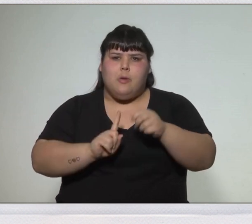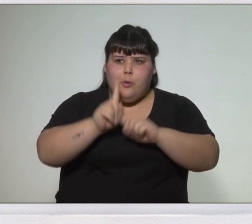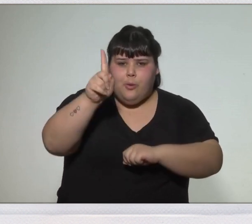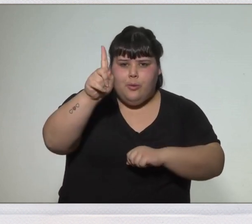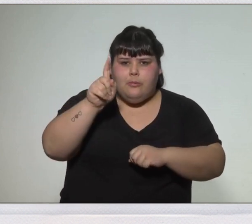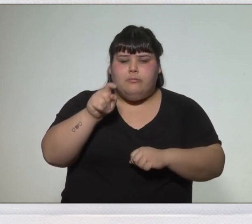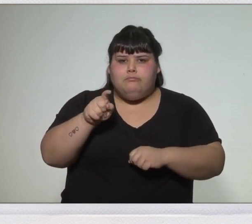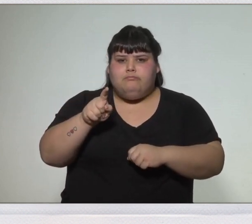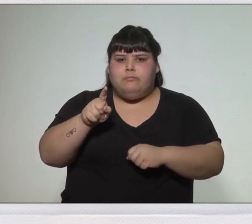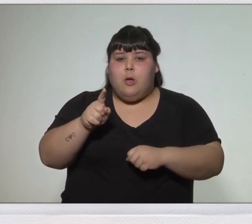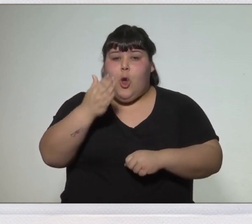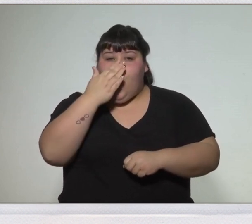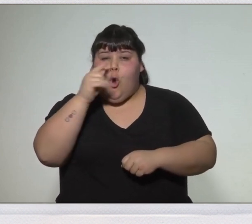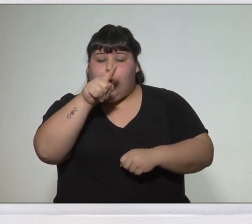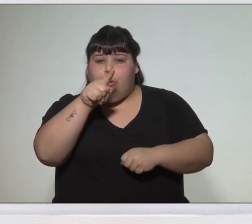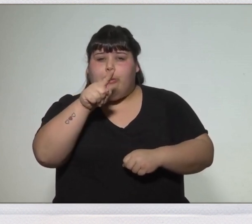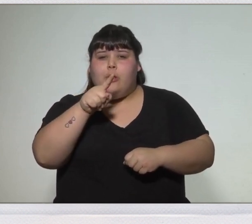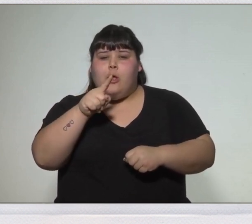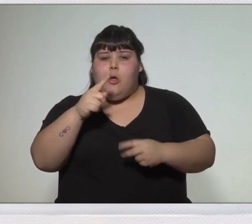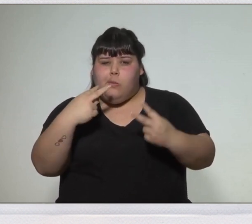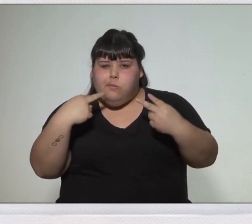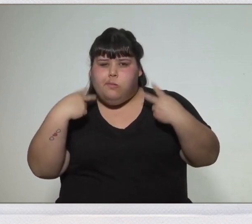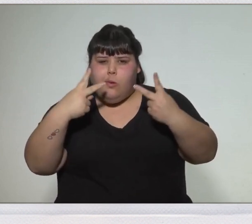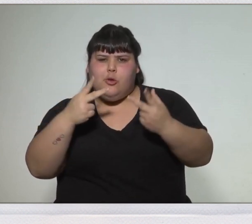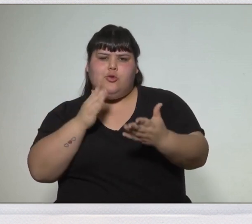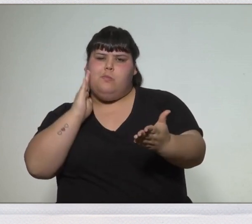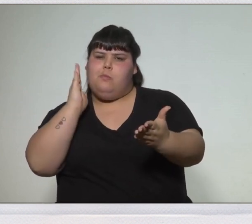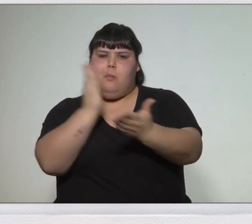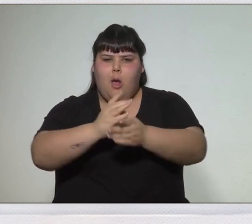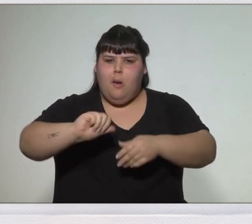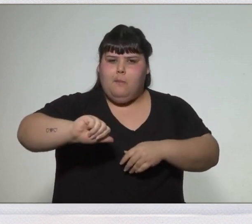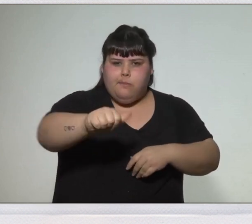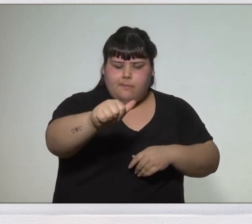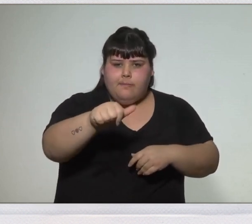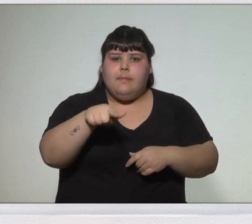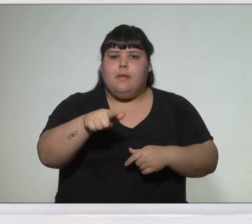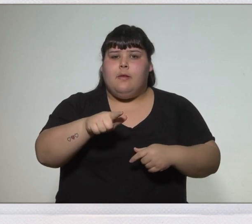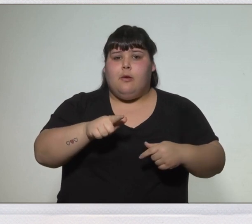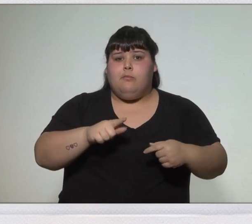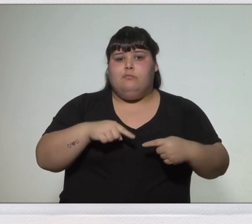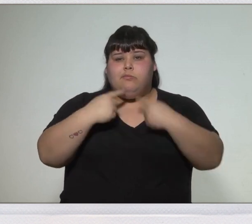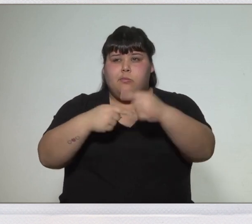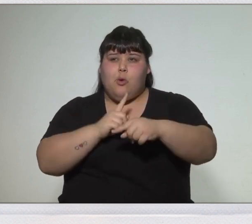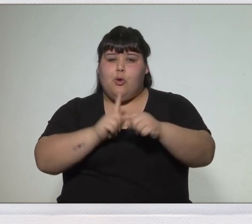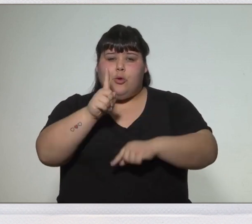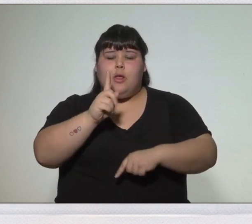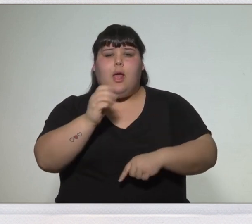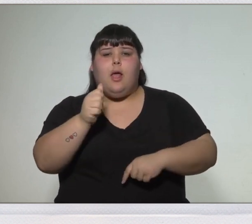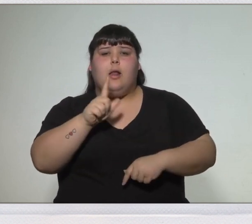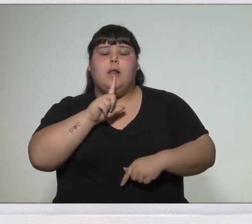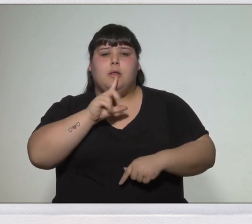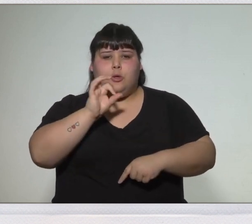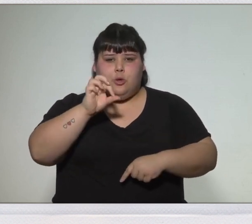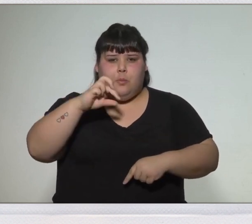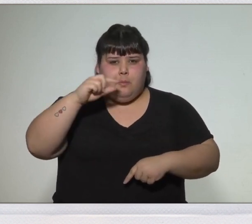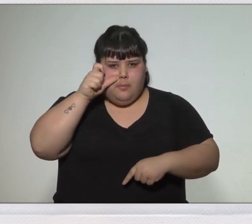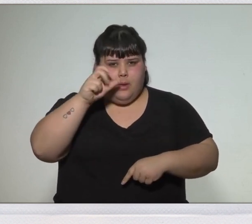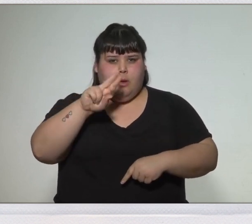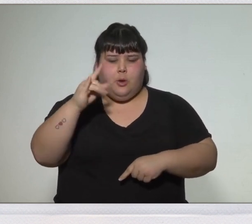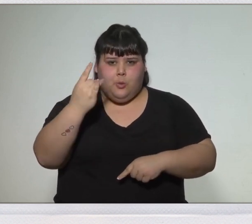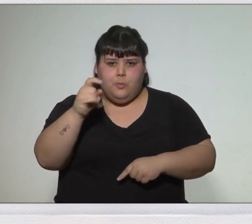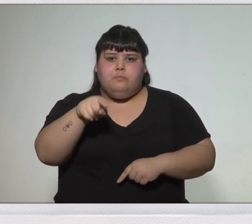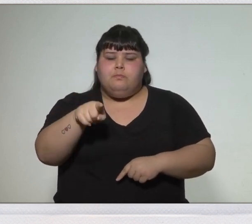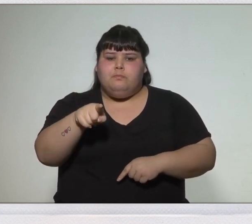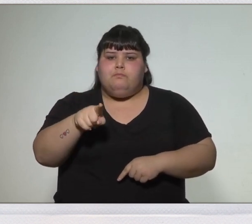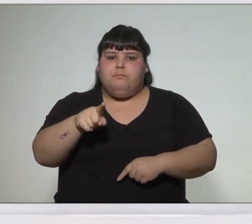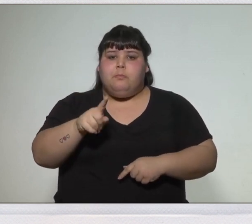Sofocan un levantamiento en Córdoba y avanzan hacia el Alto Perú. Luego de algunas